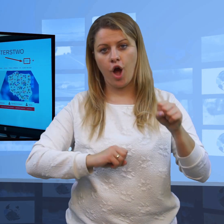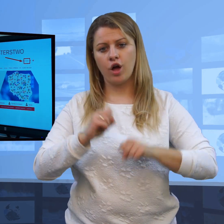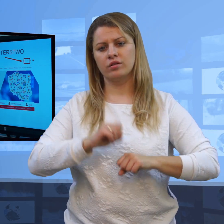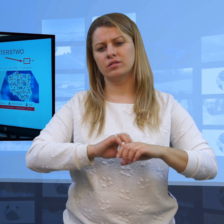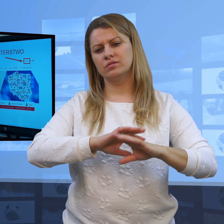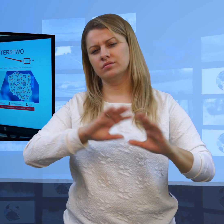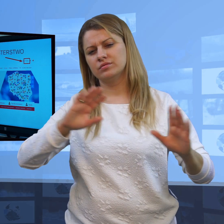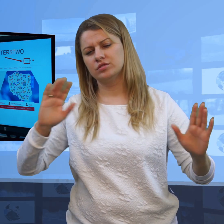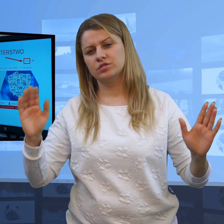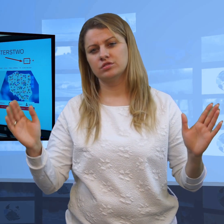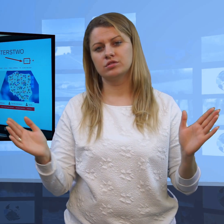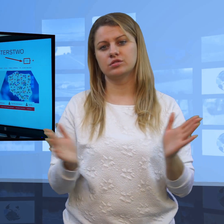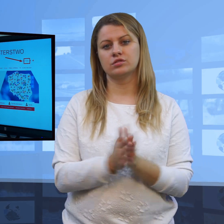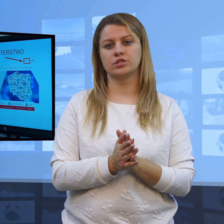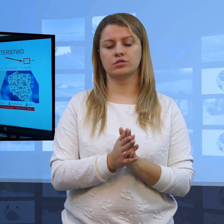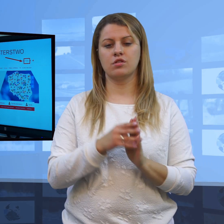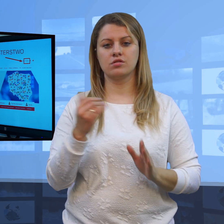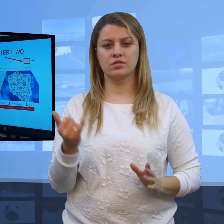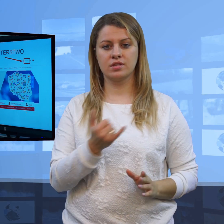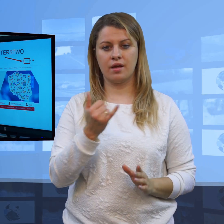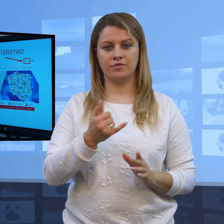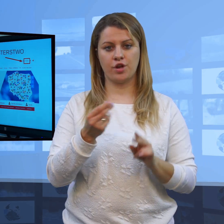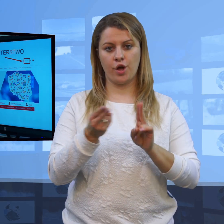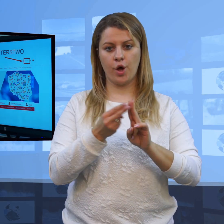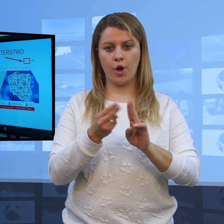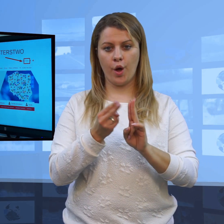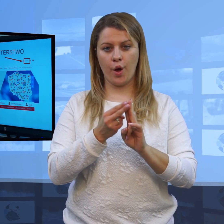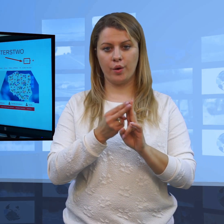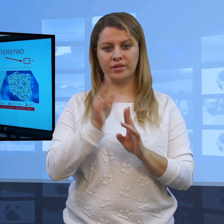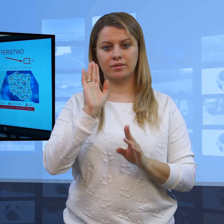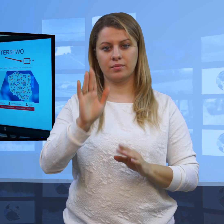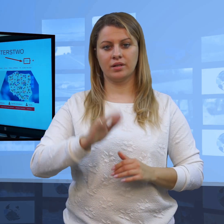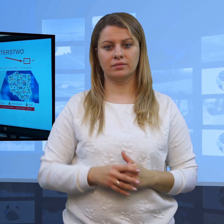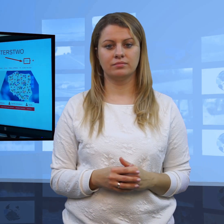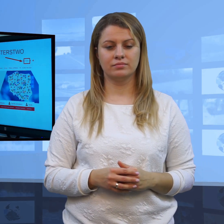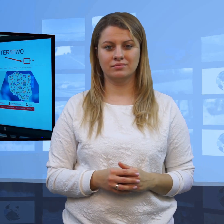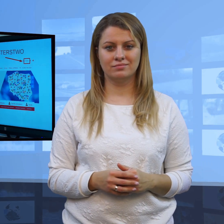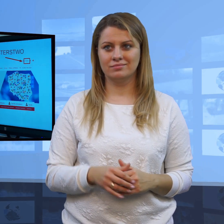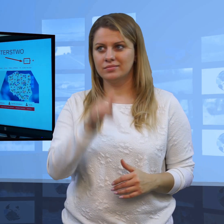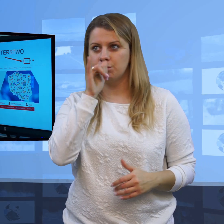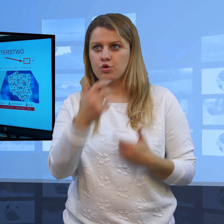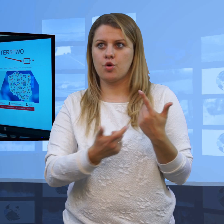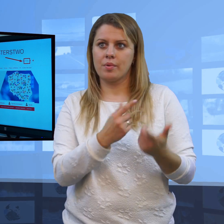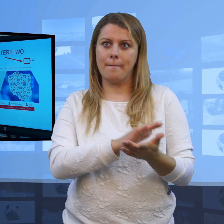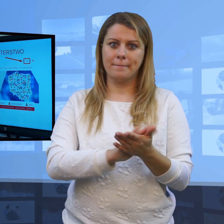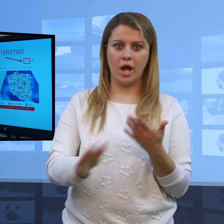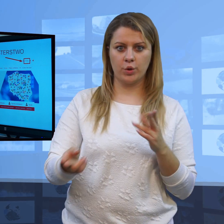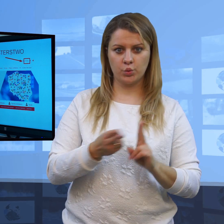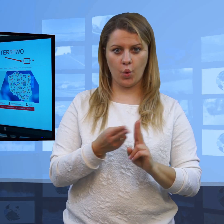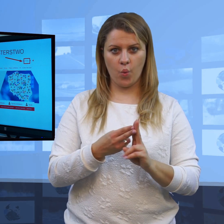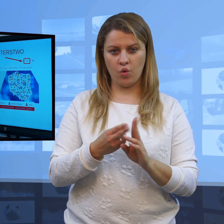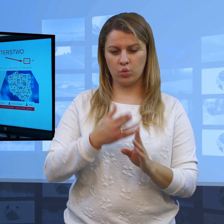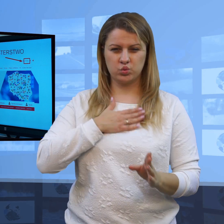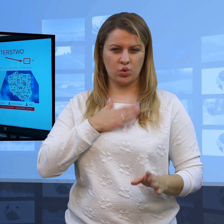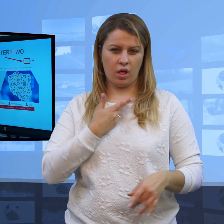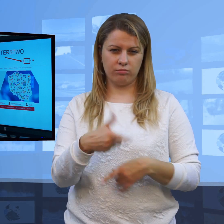mówiłem wcześniej, również tak wysoko umocowane struktury mają obowiązek